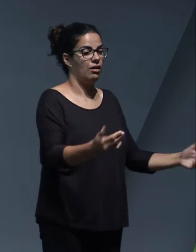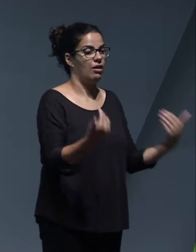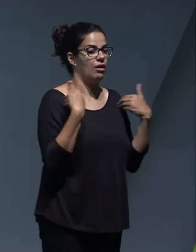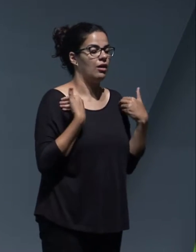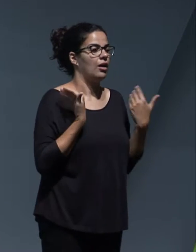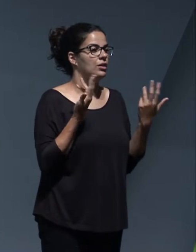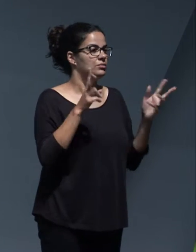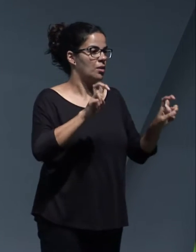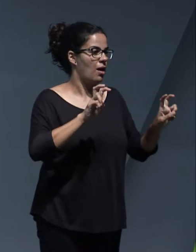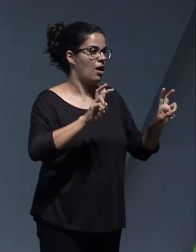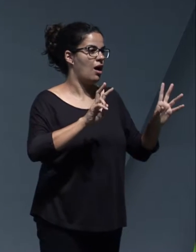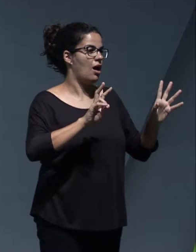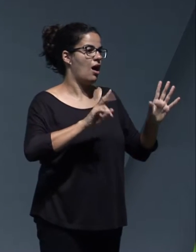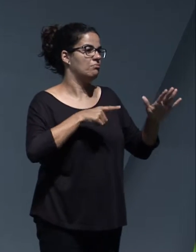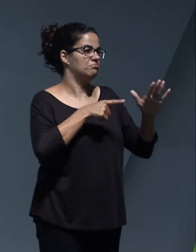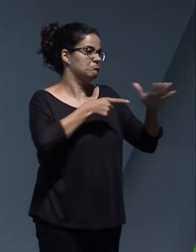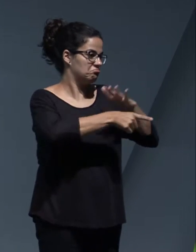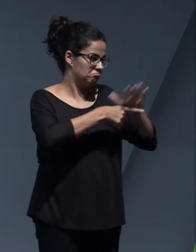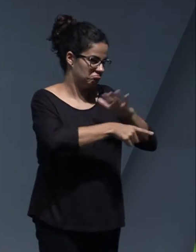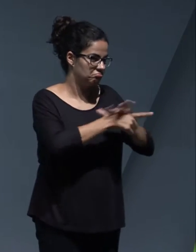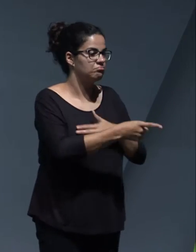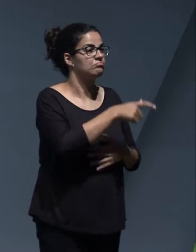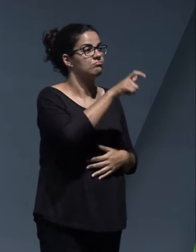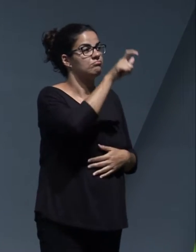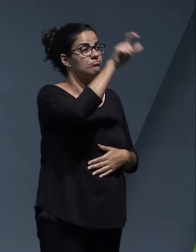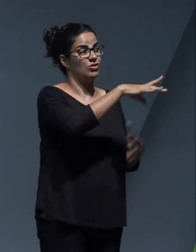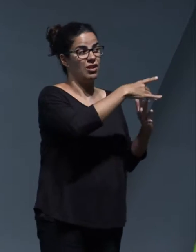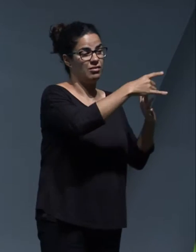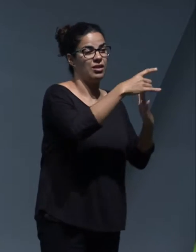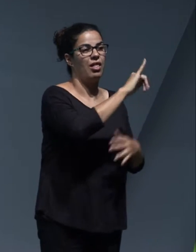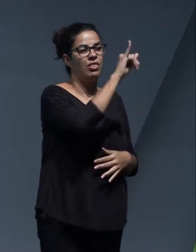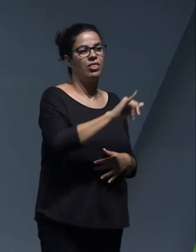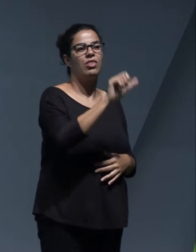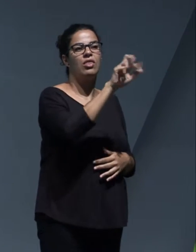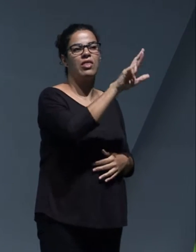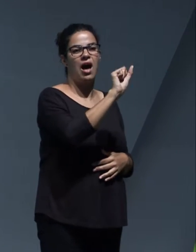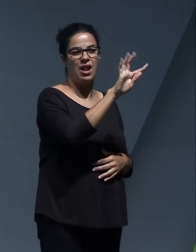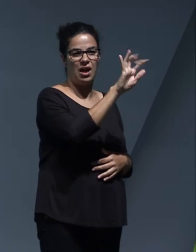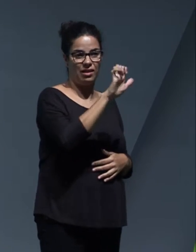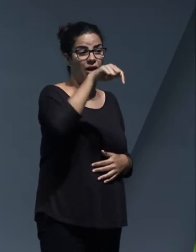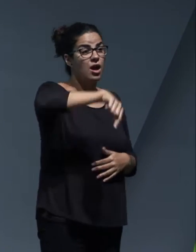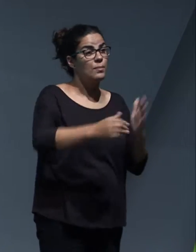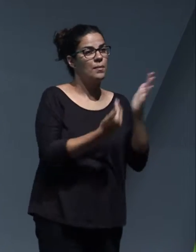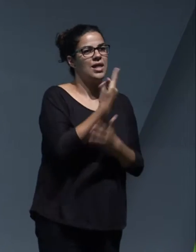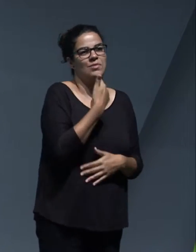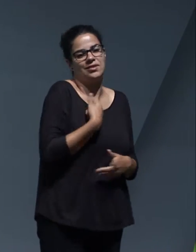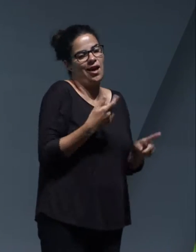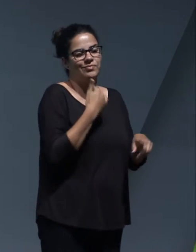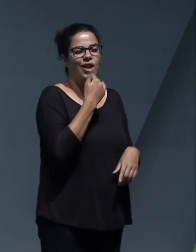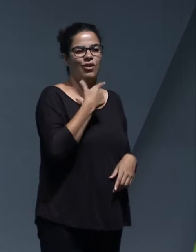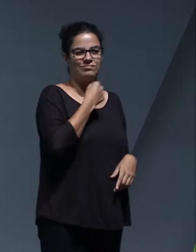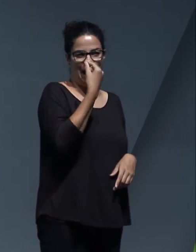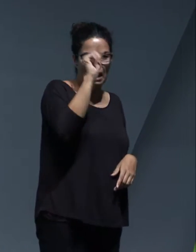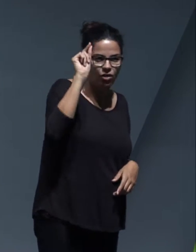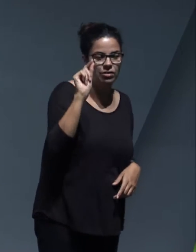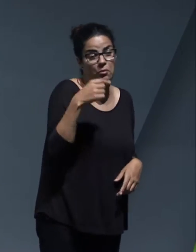a la gente capitaneada por Cande Zárate, que durante esta mañana me decía, a modo de anécdota, aunque yo no sé